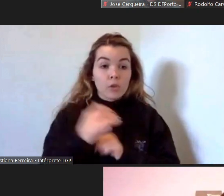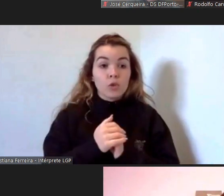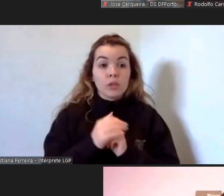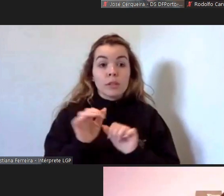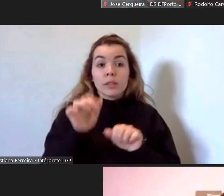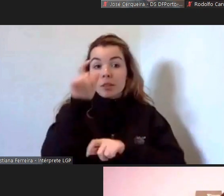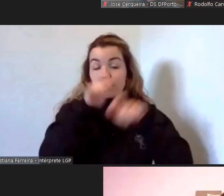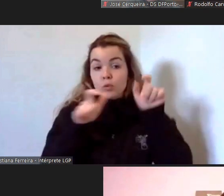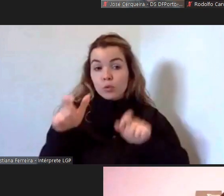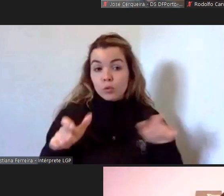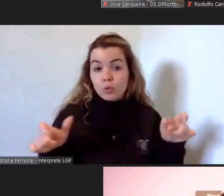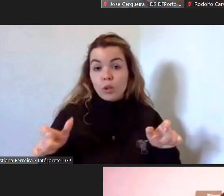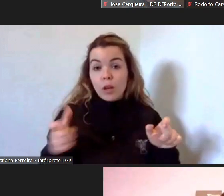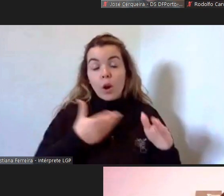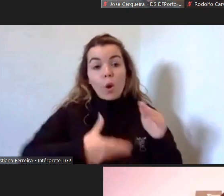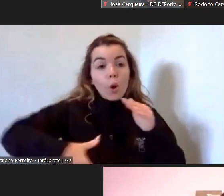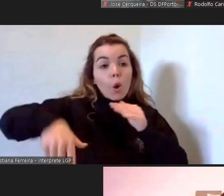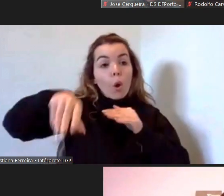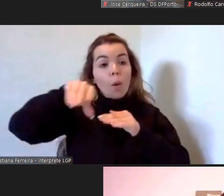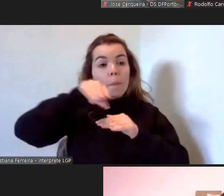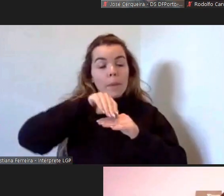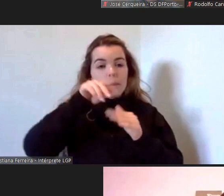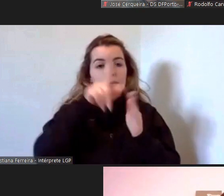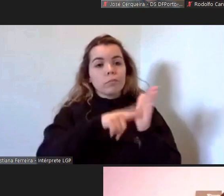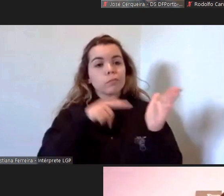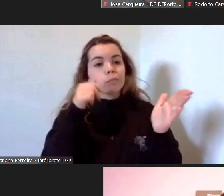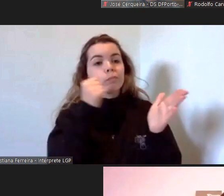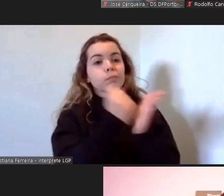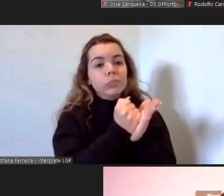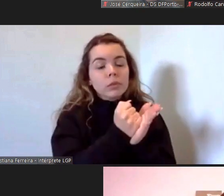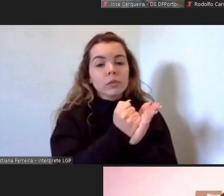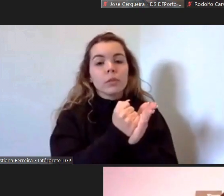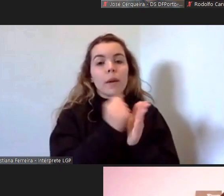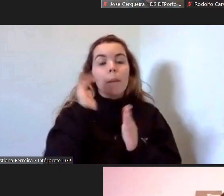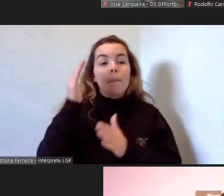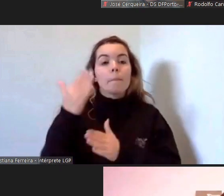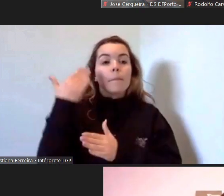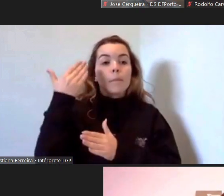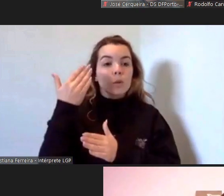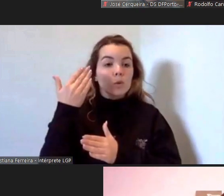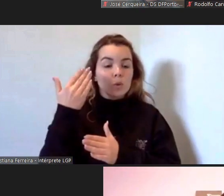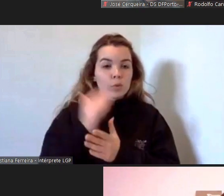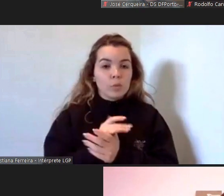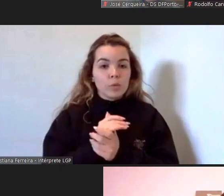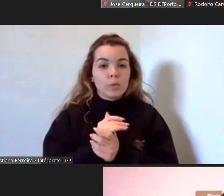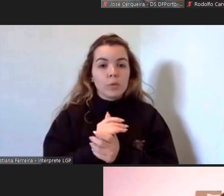complementar e é fundamental para a administração pública